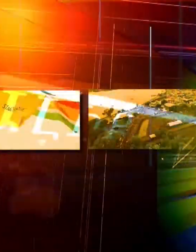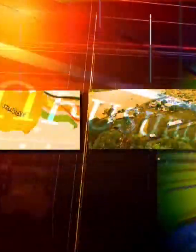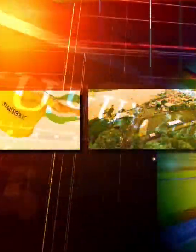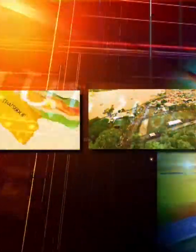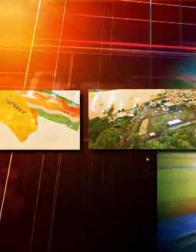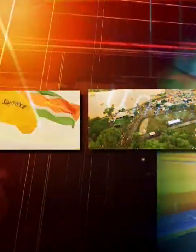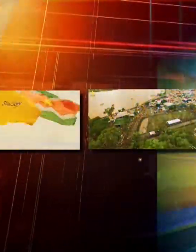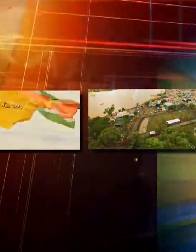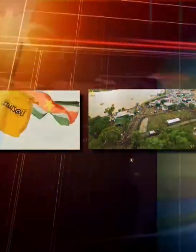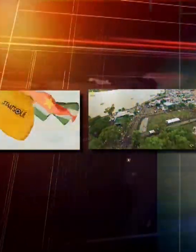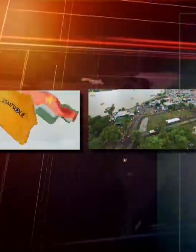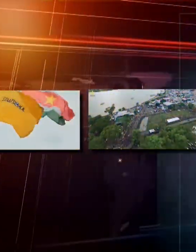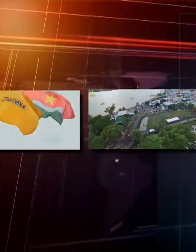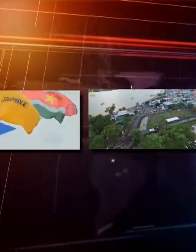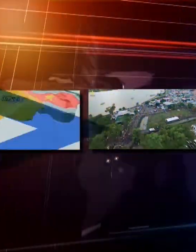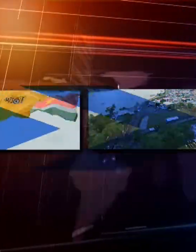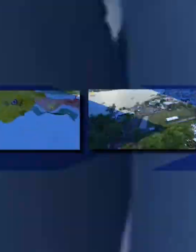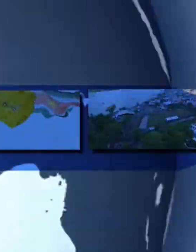Muziek